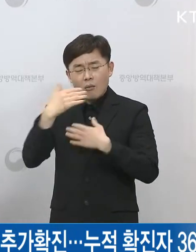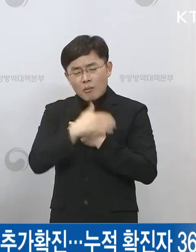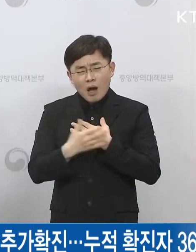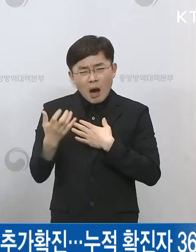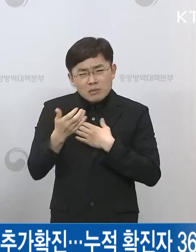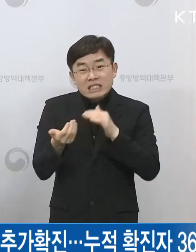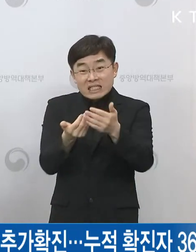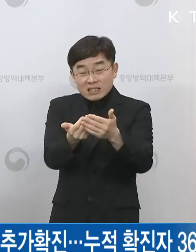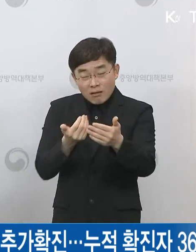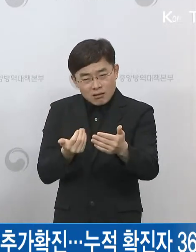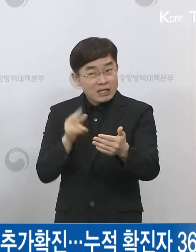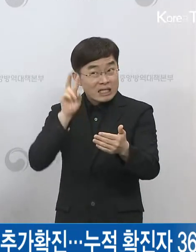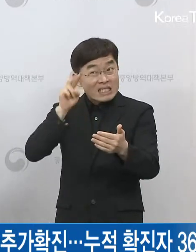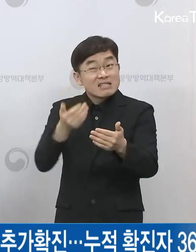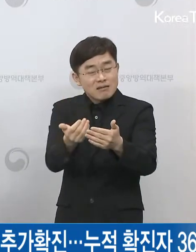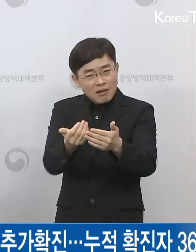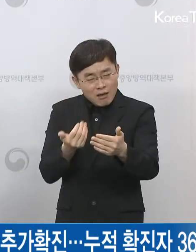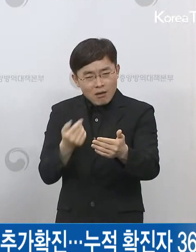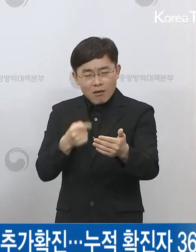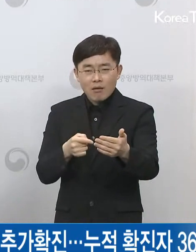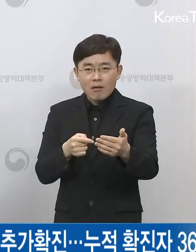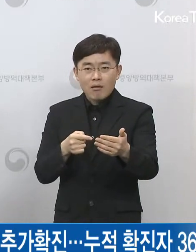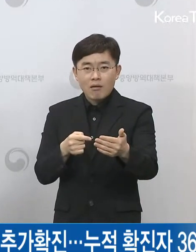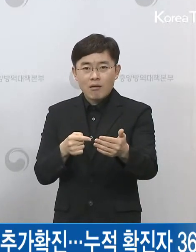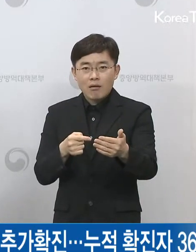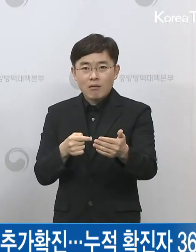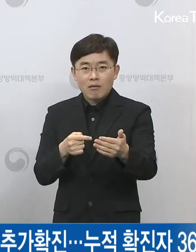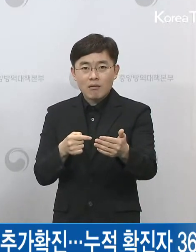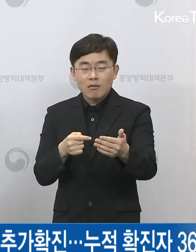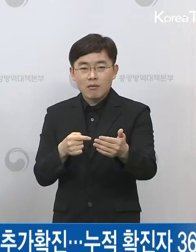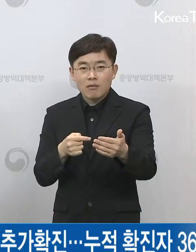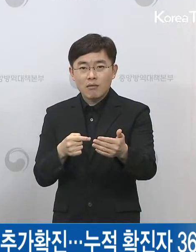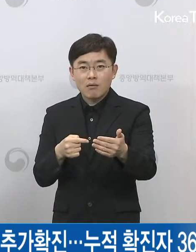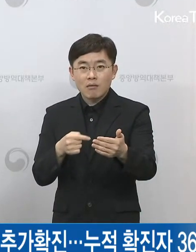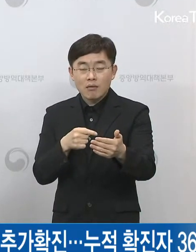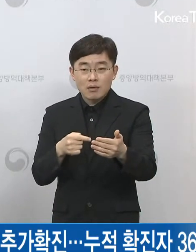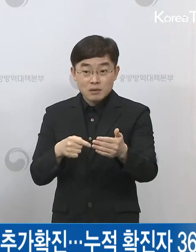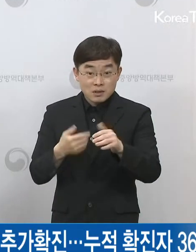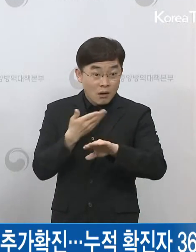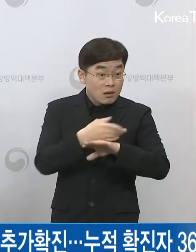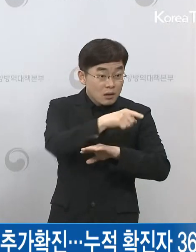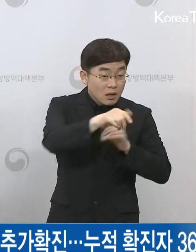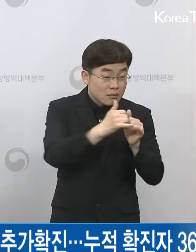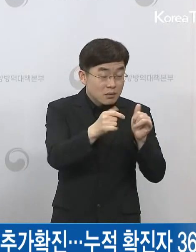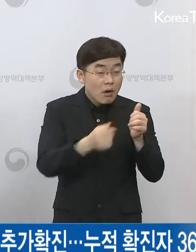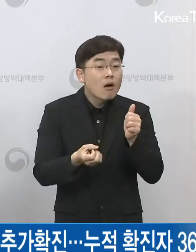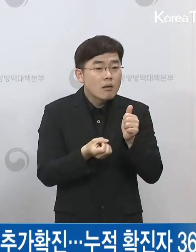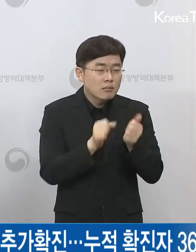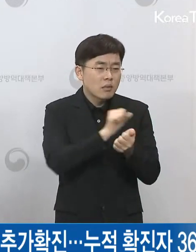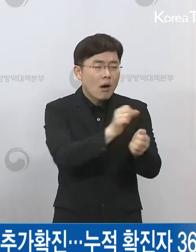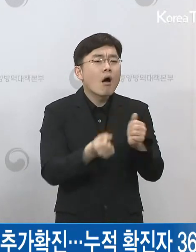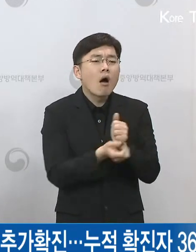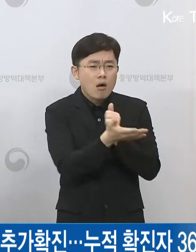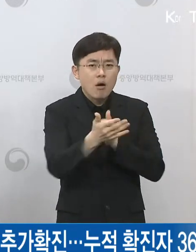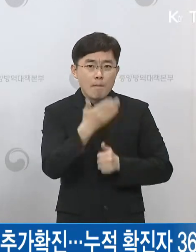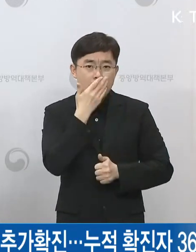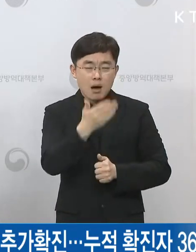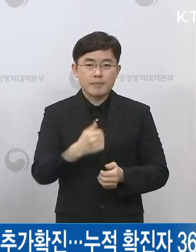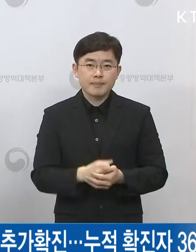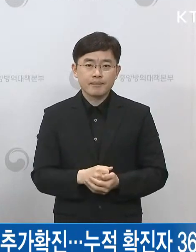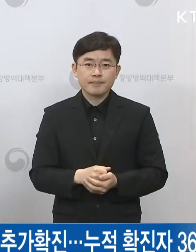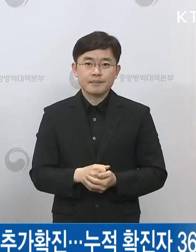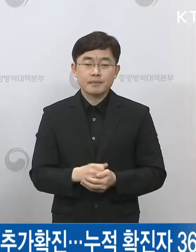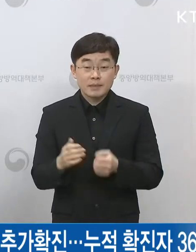이틀까지도 보증상 상태에서 감염이 가능하다라고 보고 있고 저희가 이틀